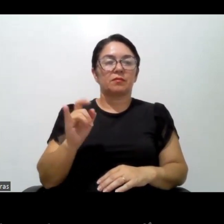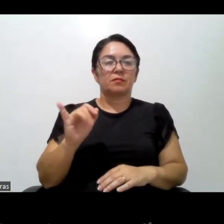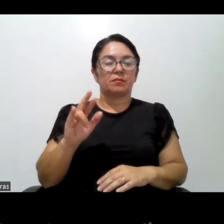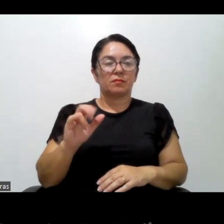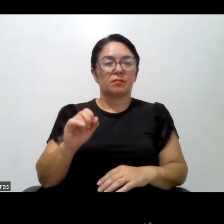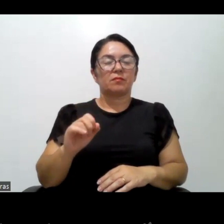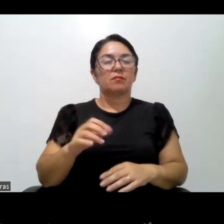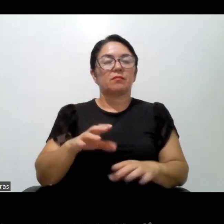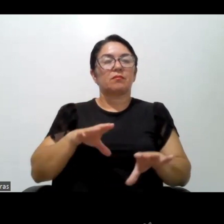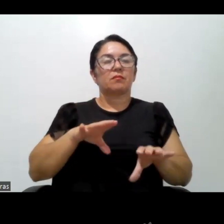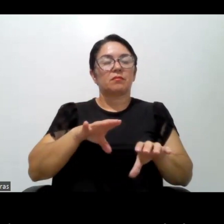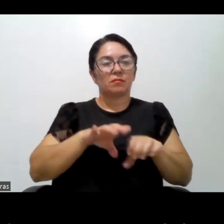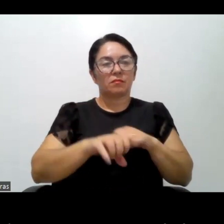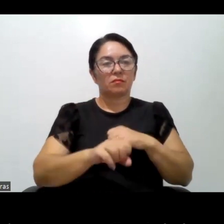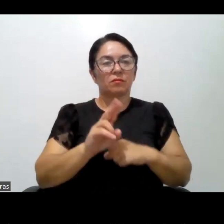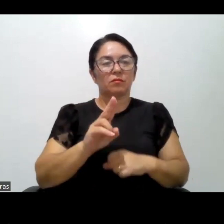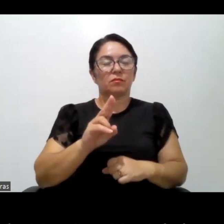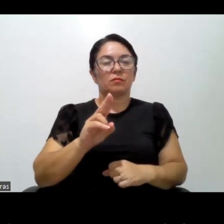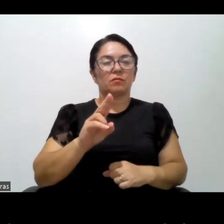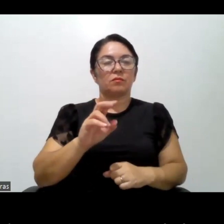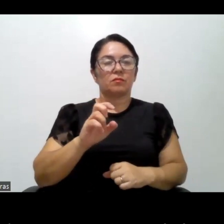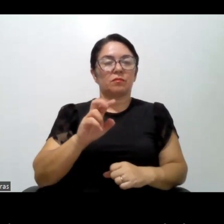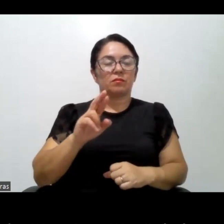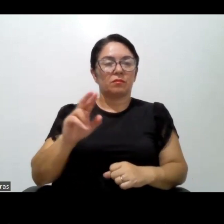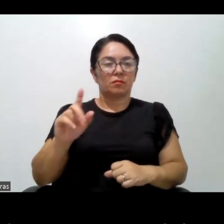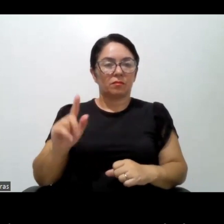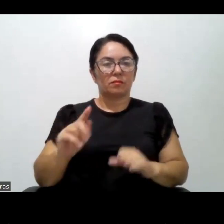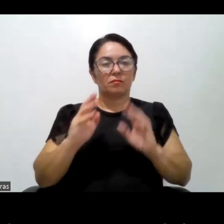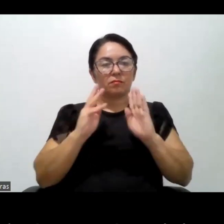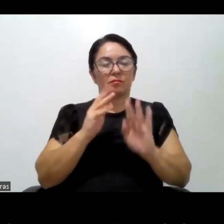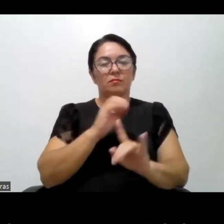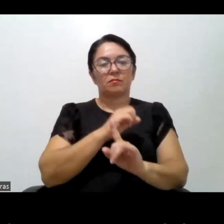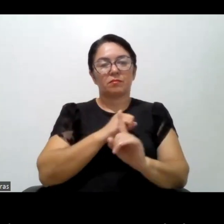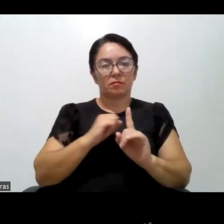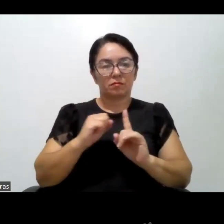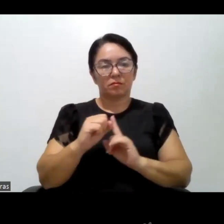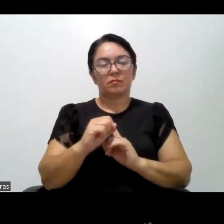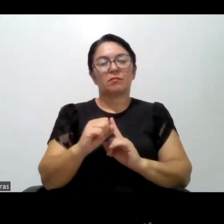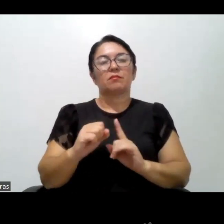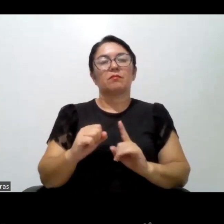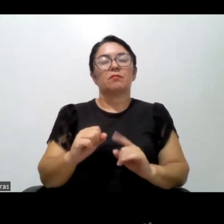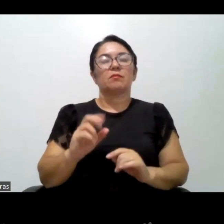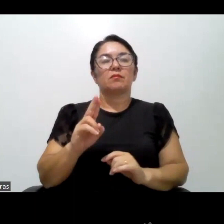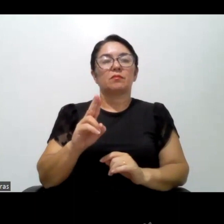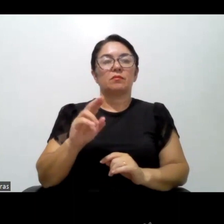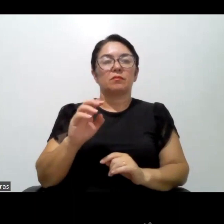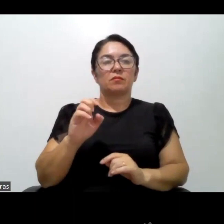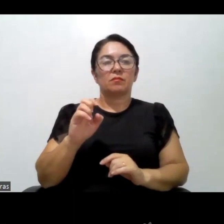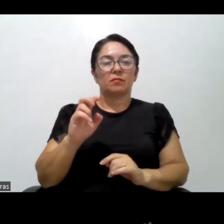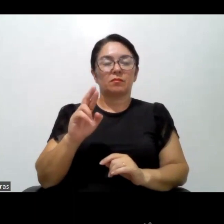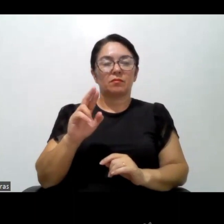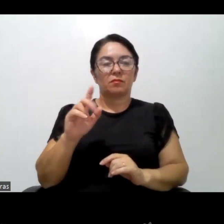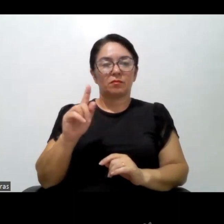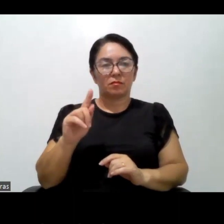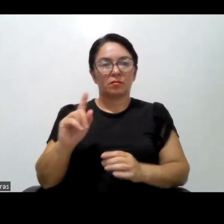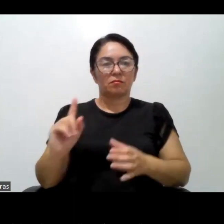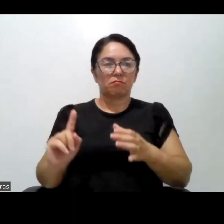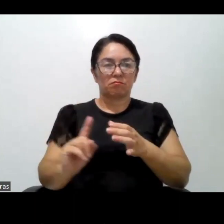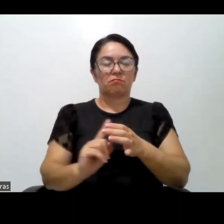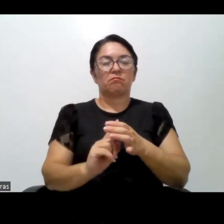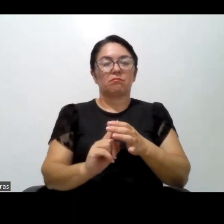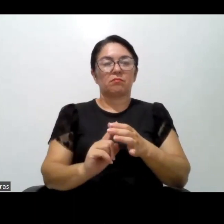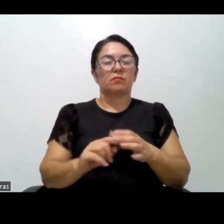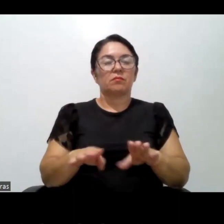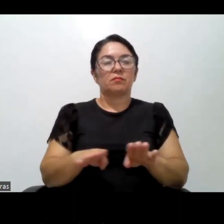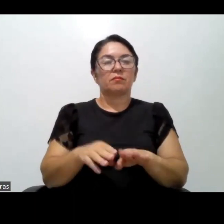formado pelo UERJ, professor associado da Faculdade de Serviço Social da UERJ, mestre e doutor em